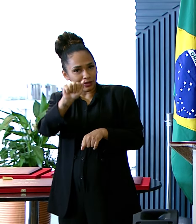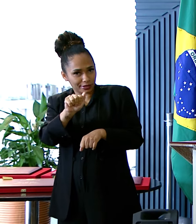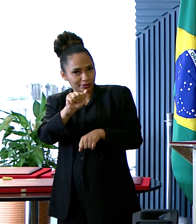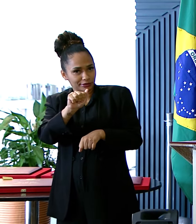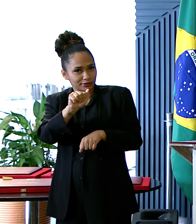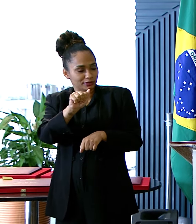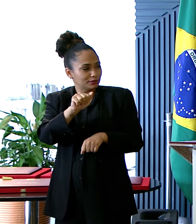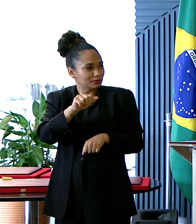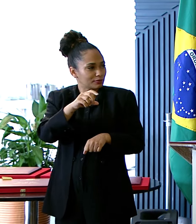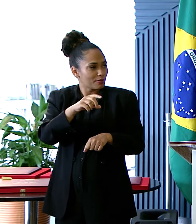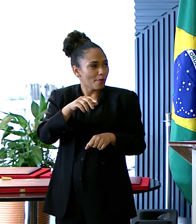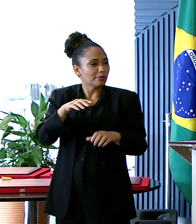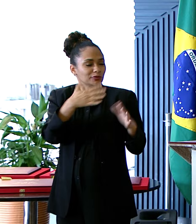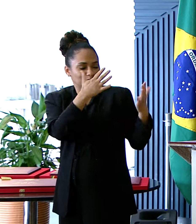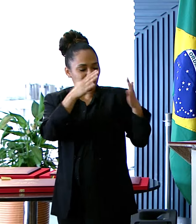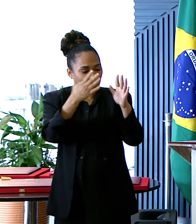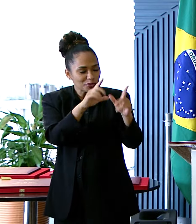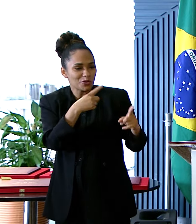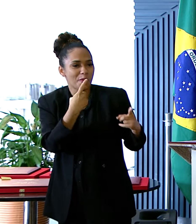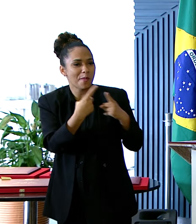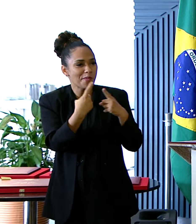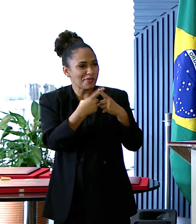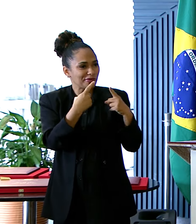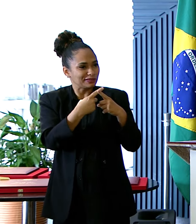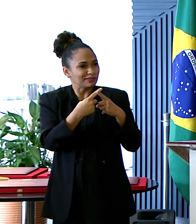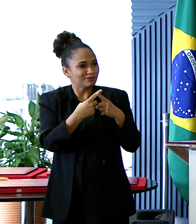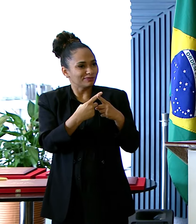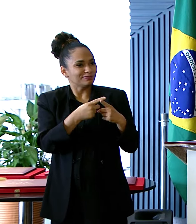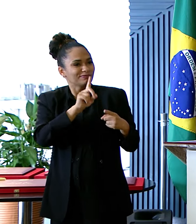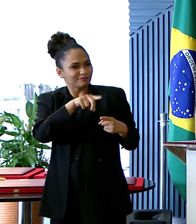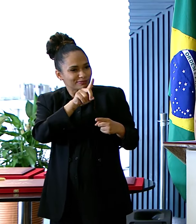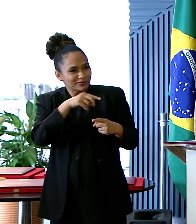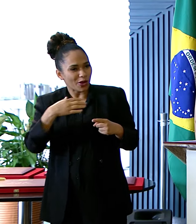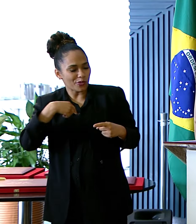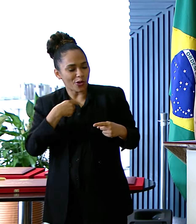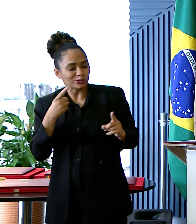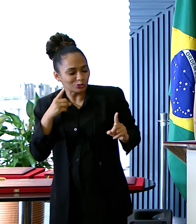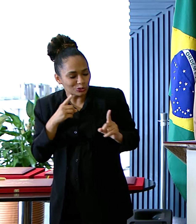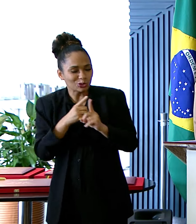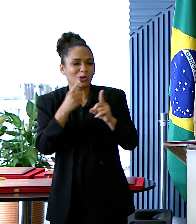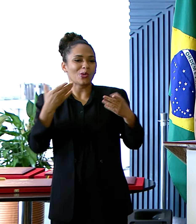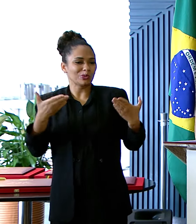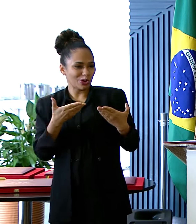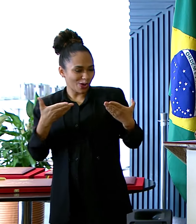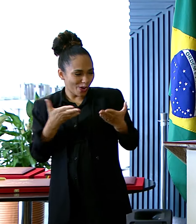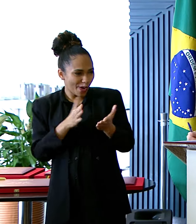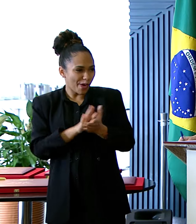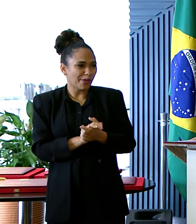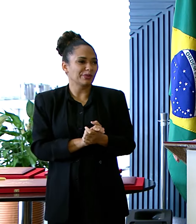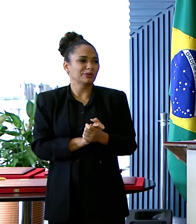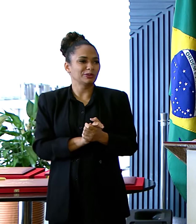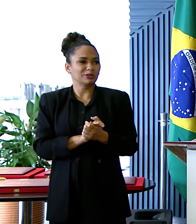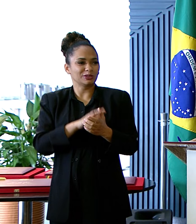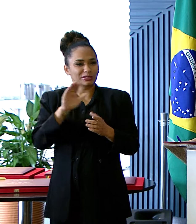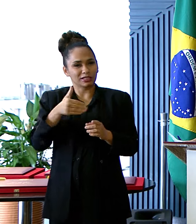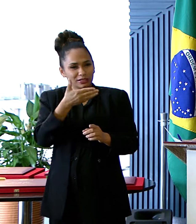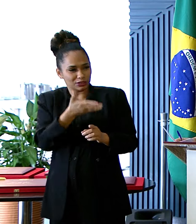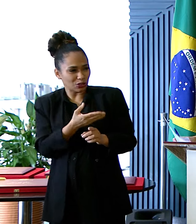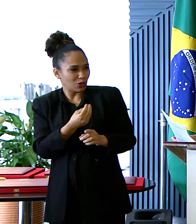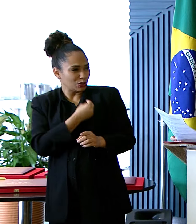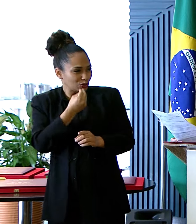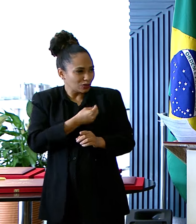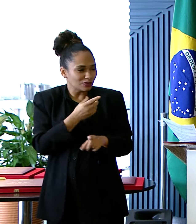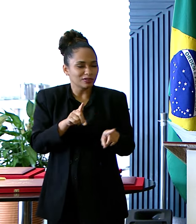peço Que possamos aplaudir Porque é o sentido do nosso encontro aqui Também está representado Na senhora, na sua